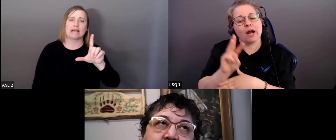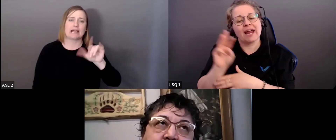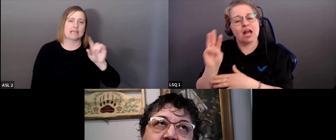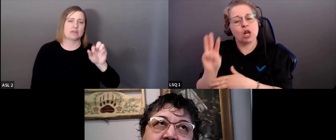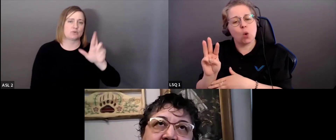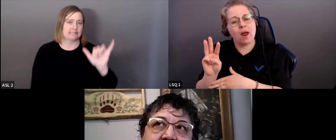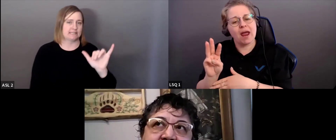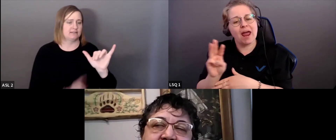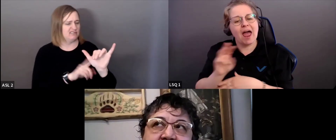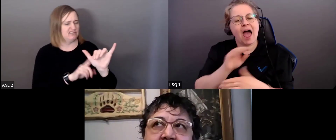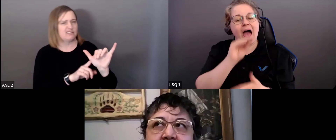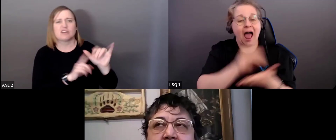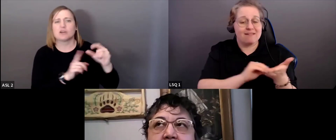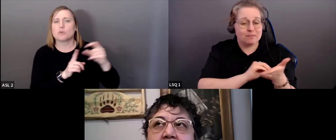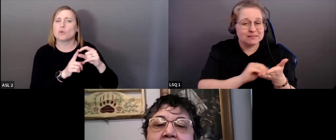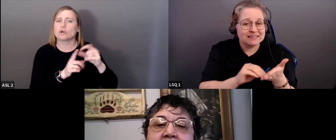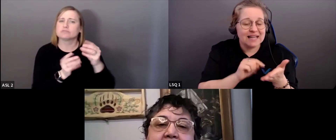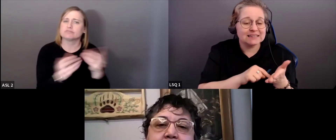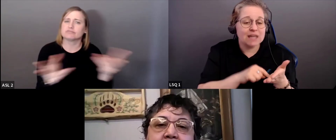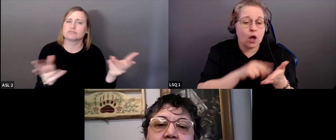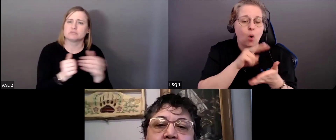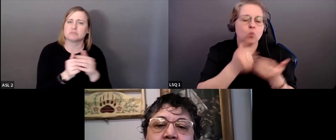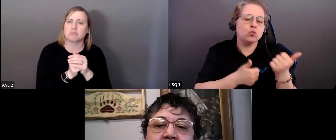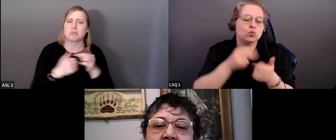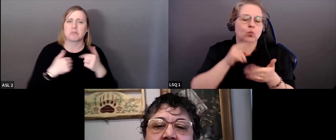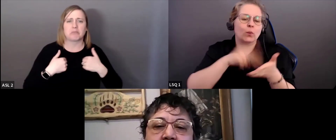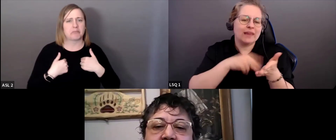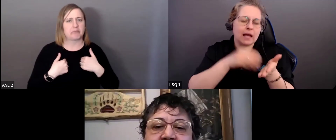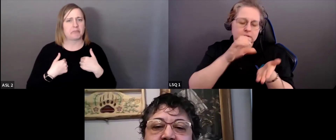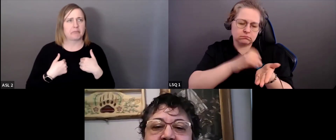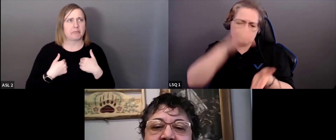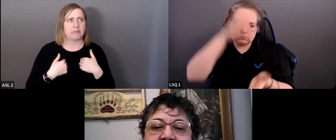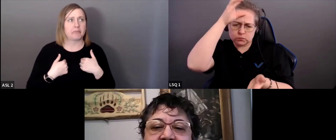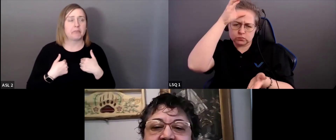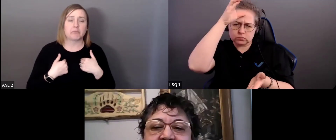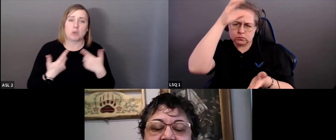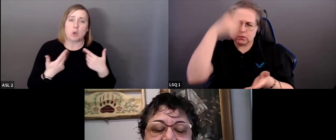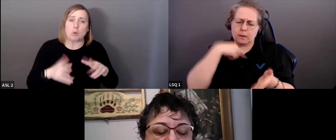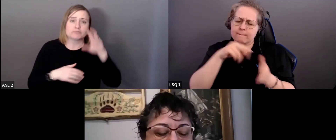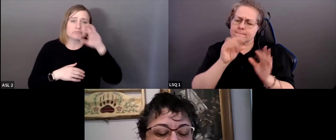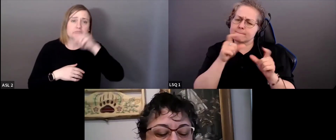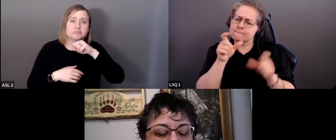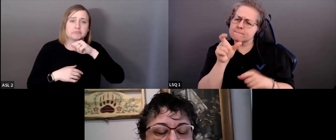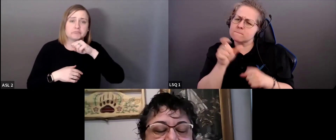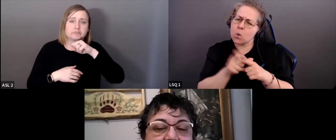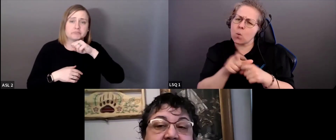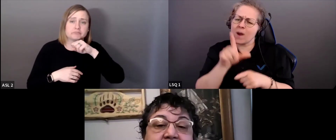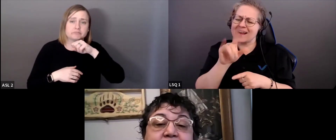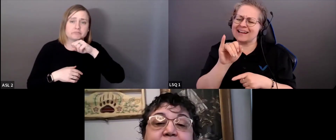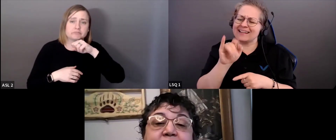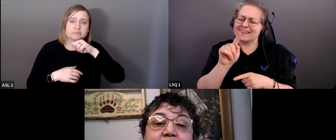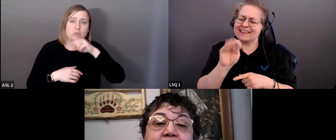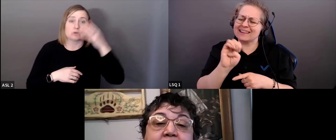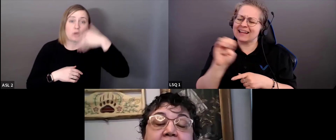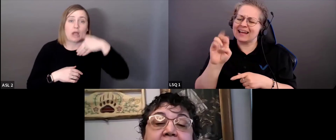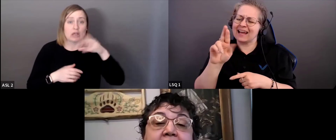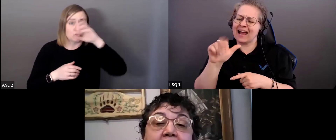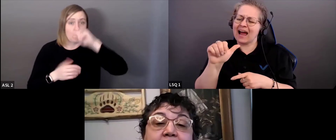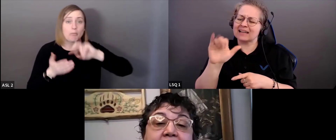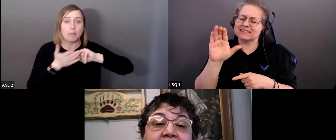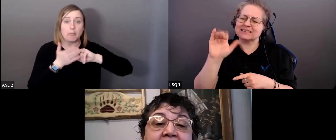l'alphabétisation ou la littératie. Quand j'ai entendu le mot littératie, en fait, j'avais un préjugé.